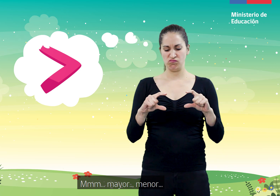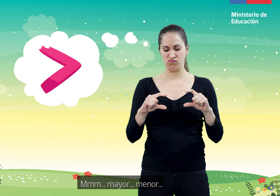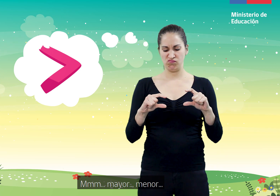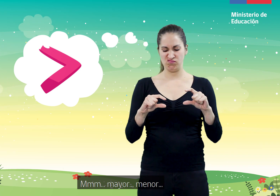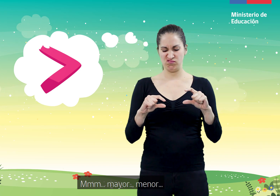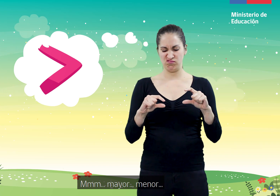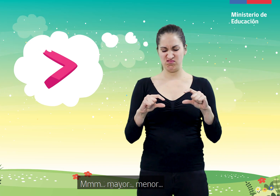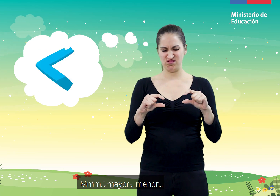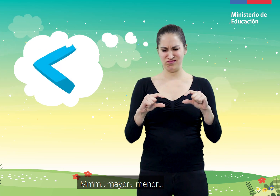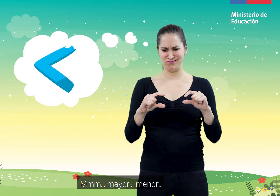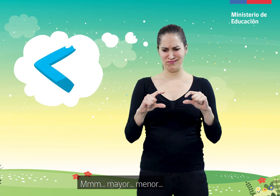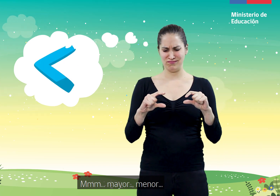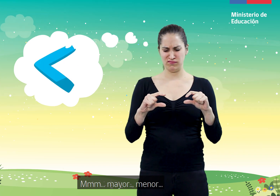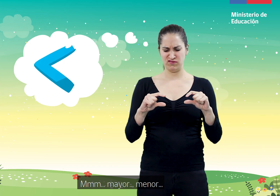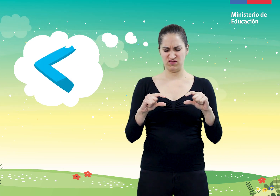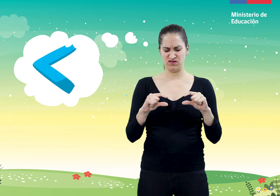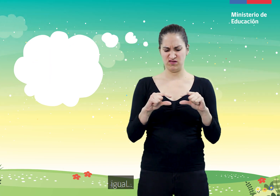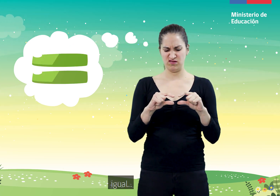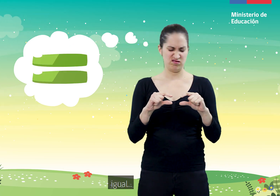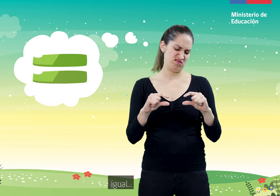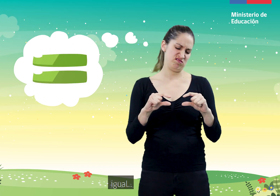¿Mmm? ¿Mayor? ¿Menor? ¿Igual?